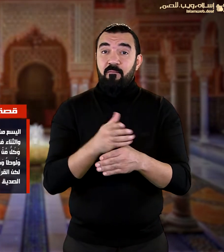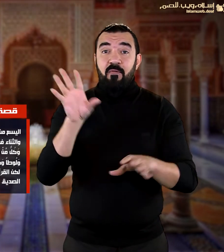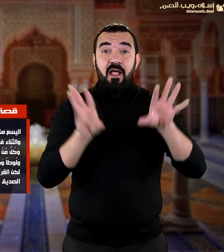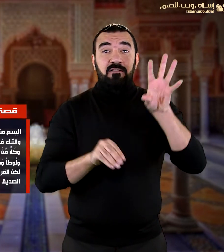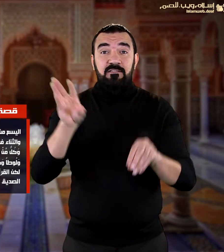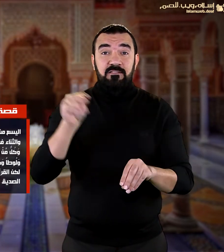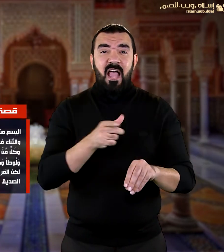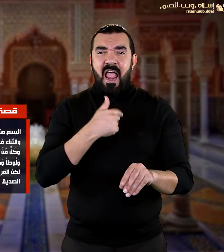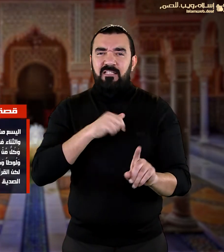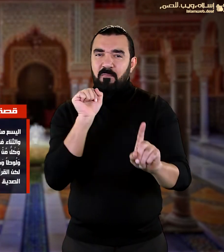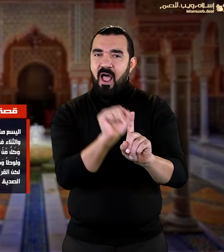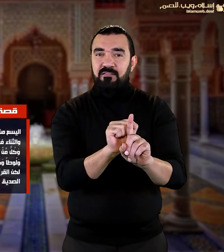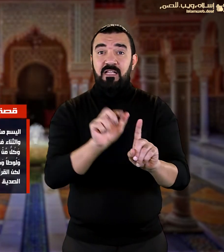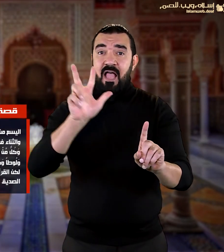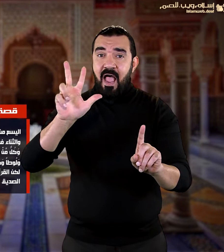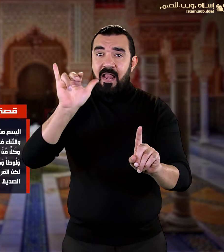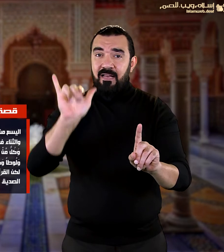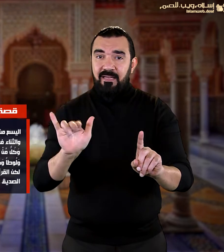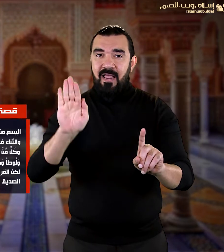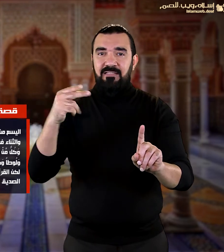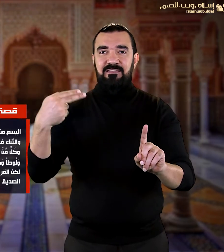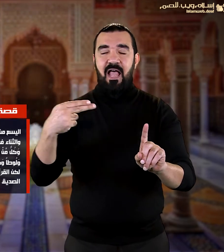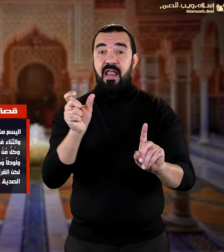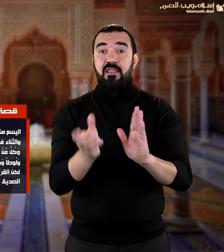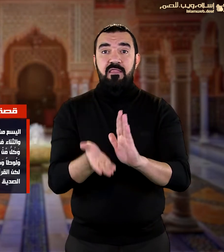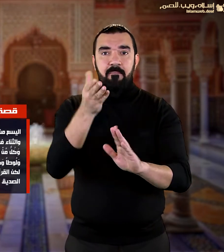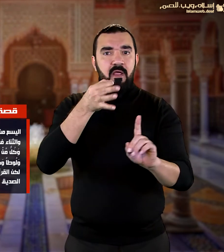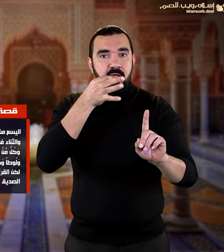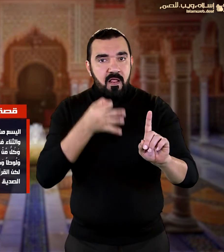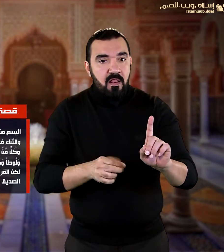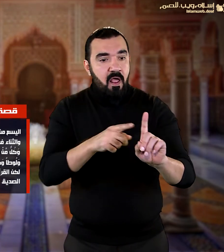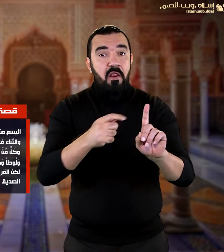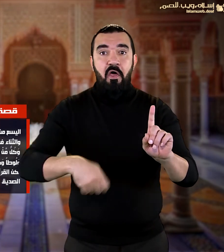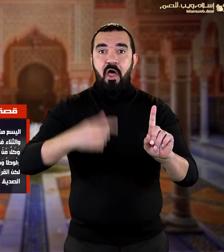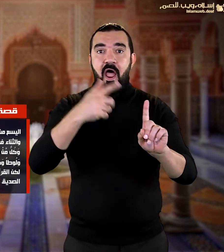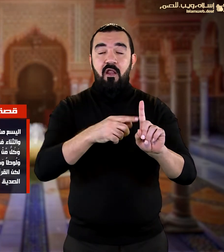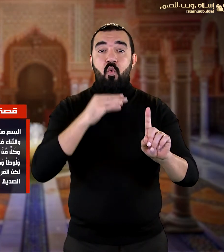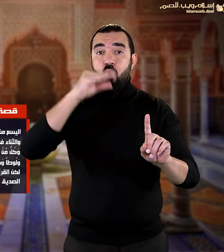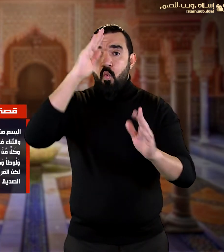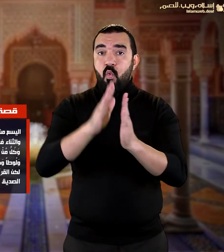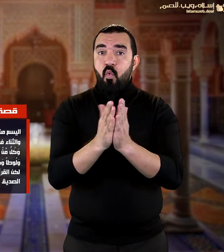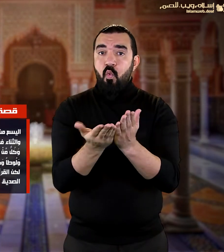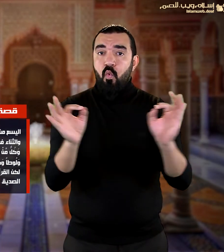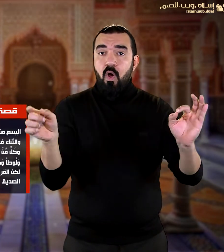اشتركوا والثناء عليه في قوله تعالى في سورة صاد